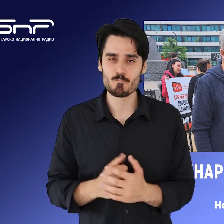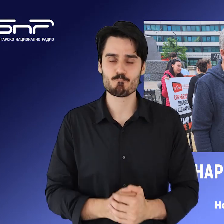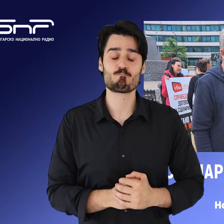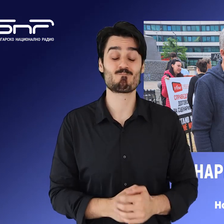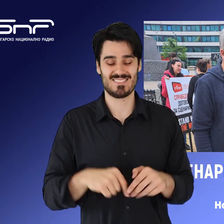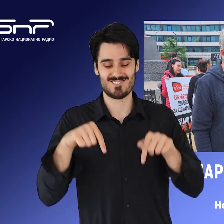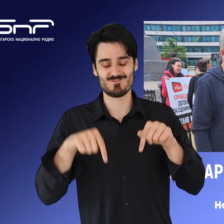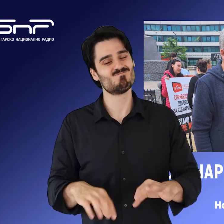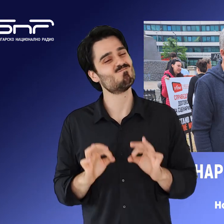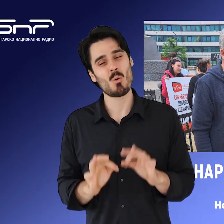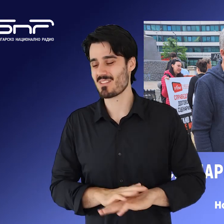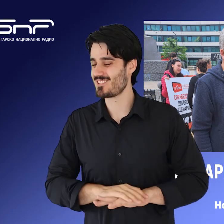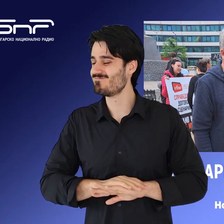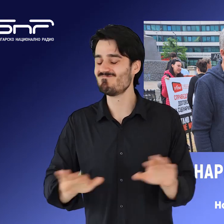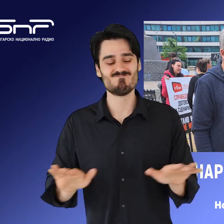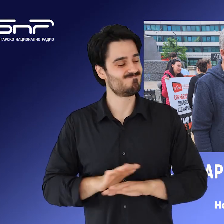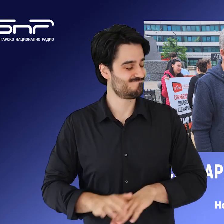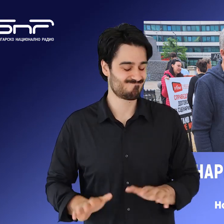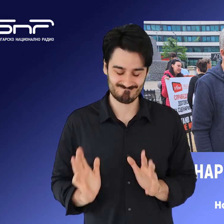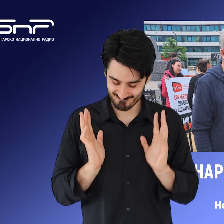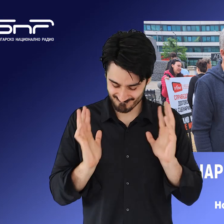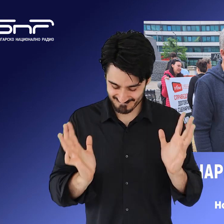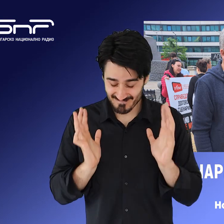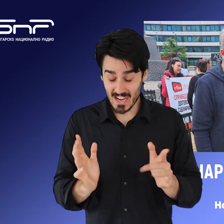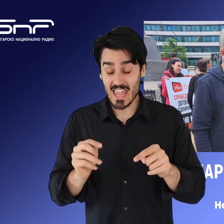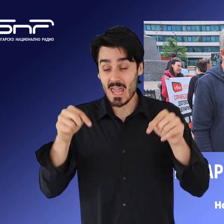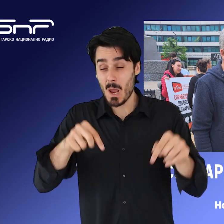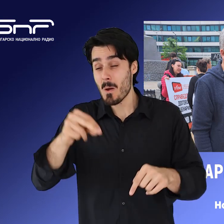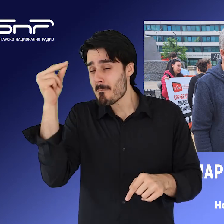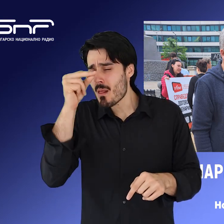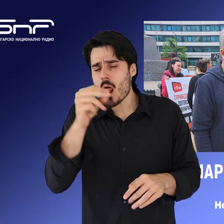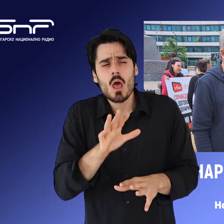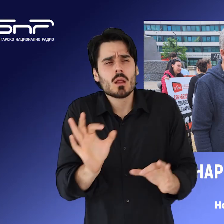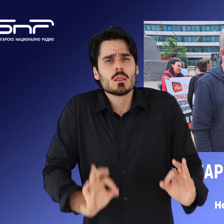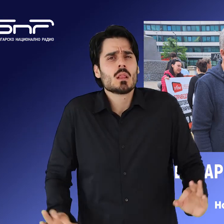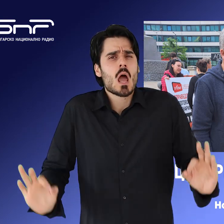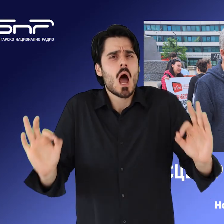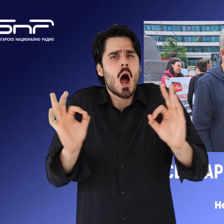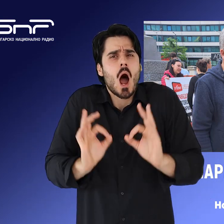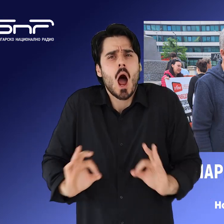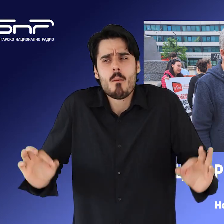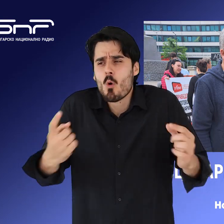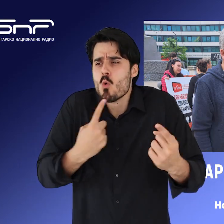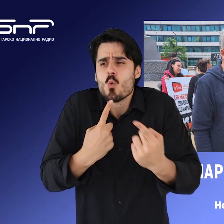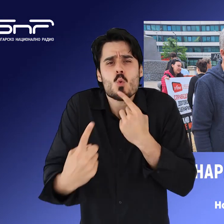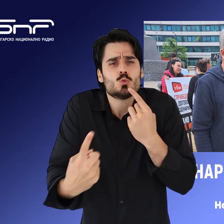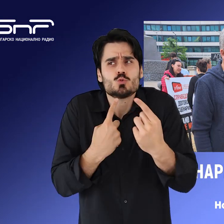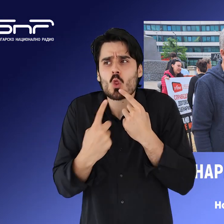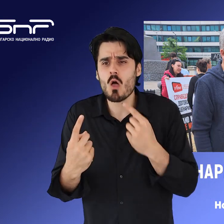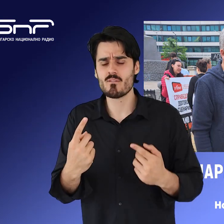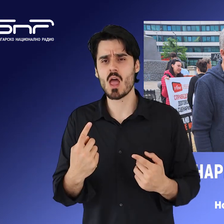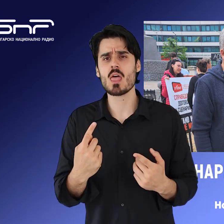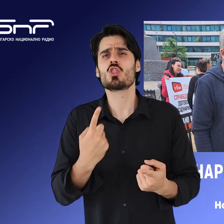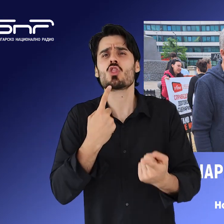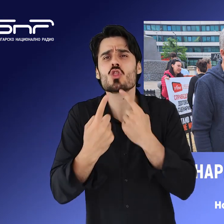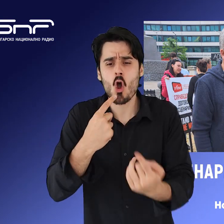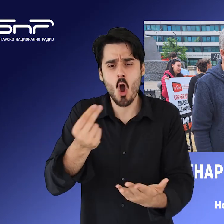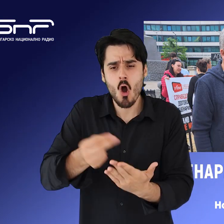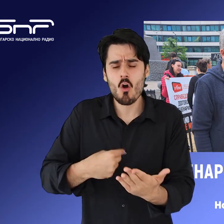В момента става дума за нещо, което ние в България въобще нямаме. А то е отчисление на авторски права за